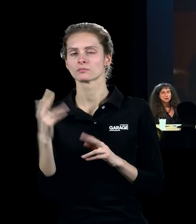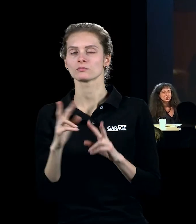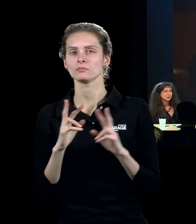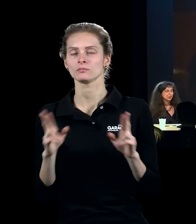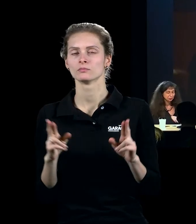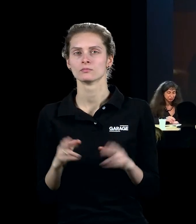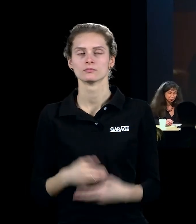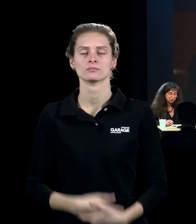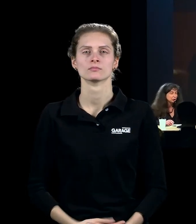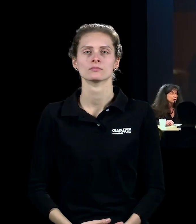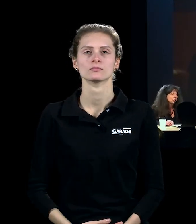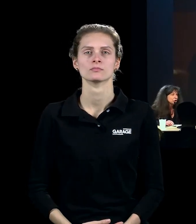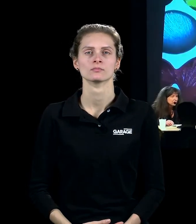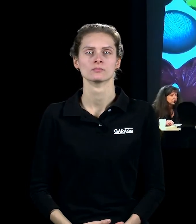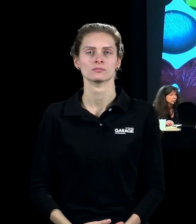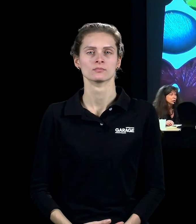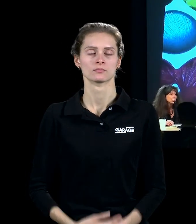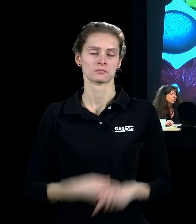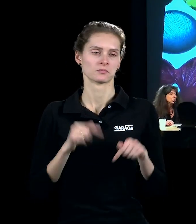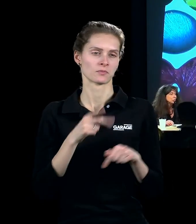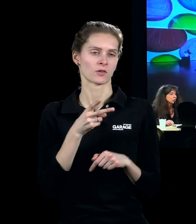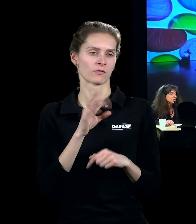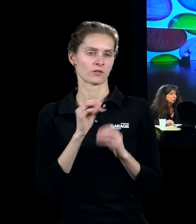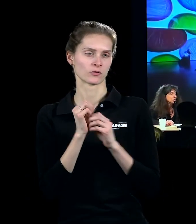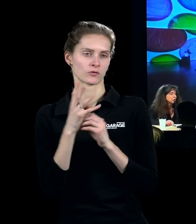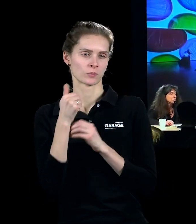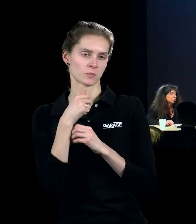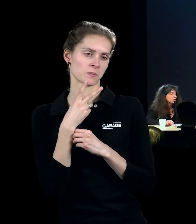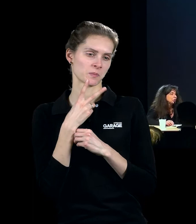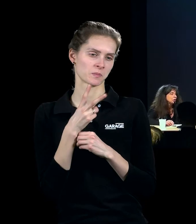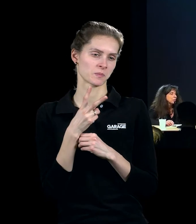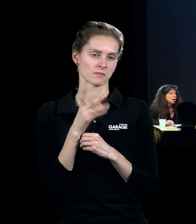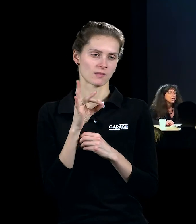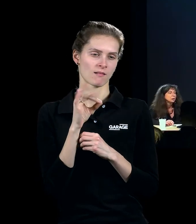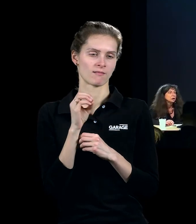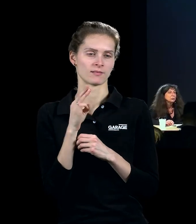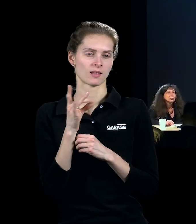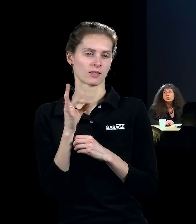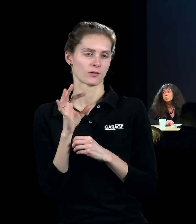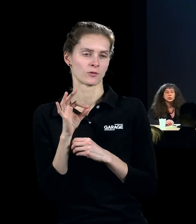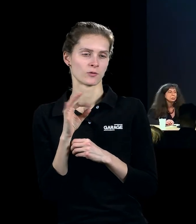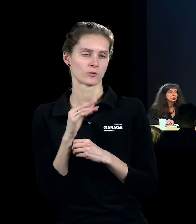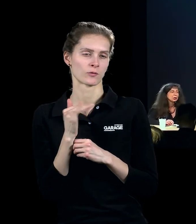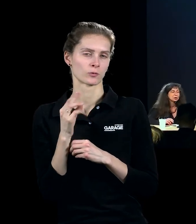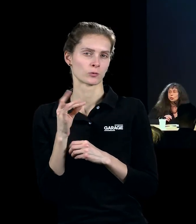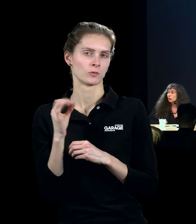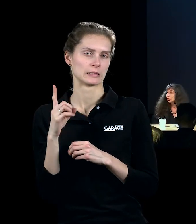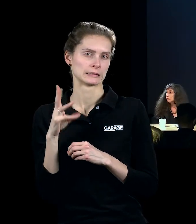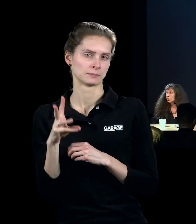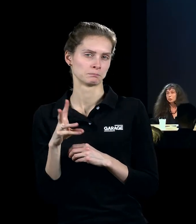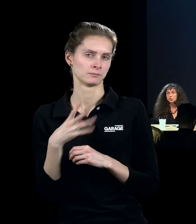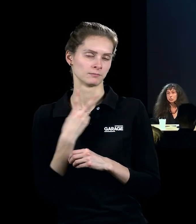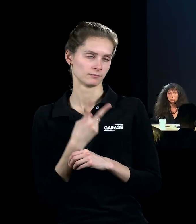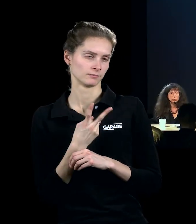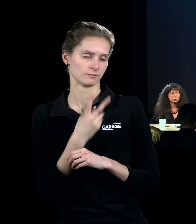ретрофутуристической эстетики. Конечно, в 2014 году это выглядит вполне себе ретрофутуристическим, но, тем не менее, вполне впечатляющим. Тоже,